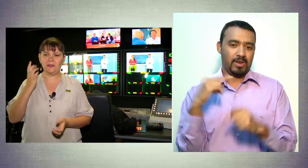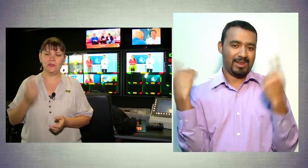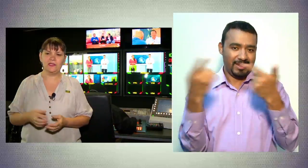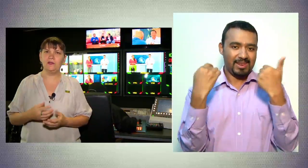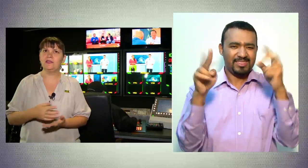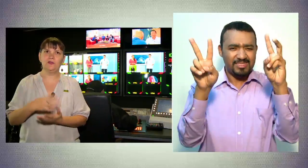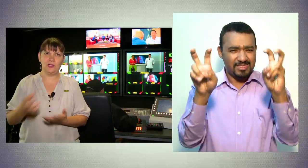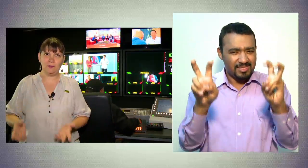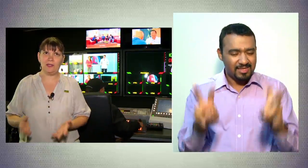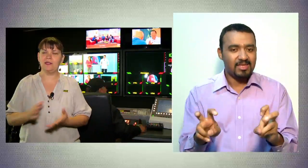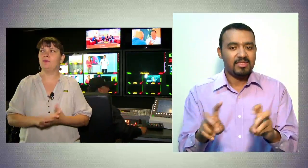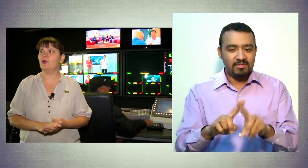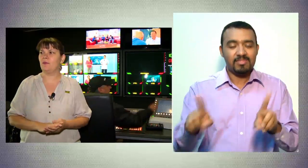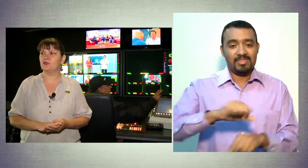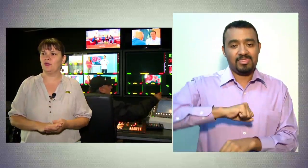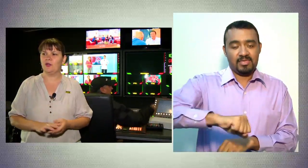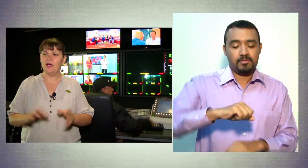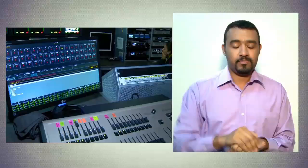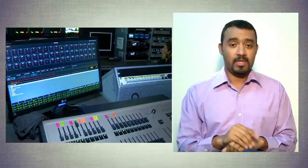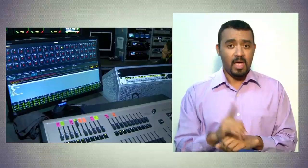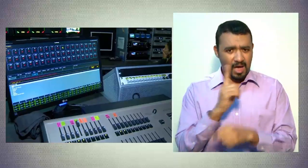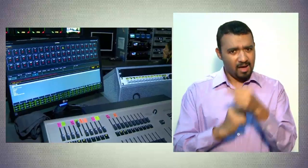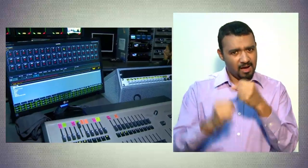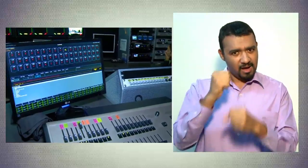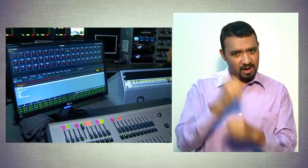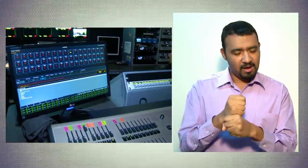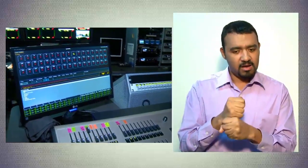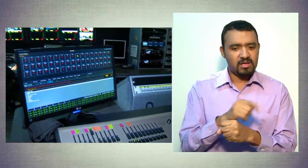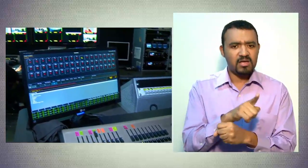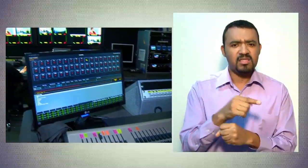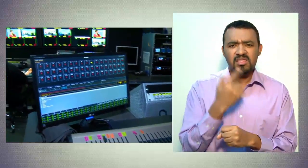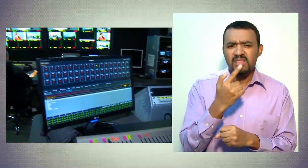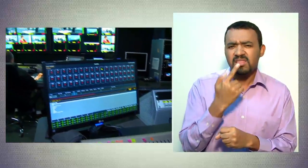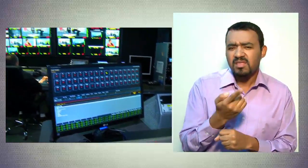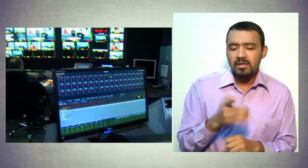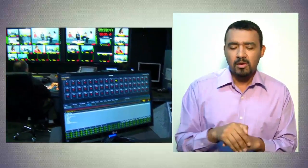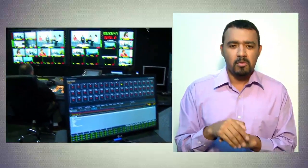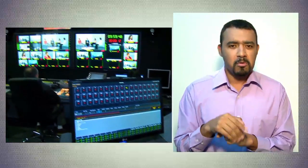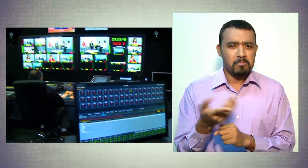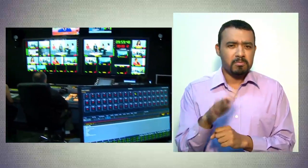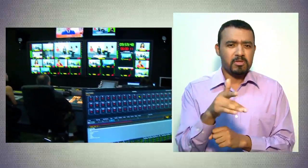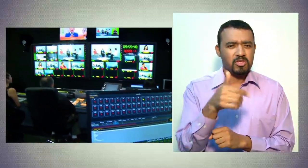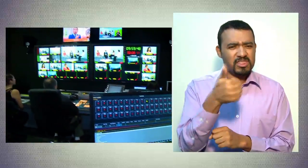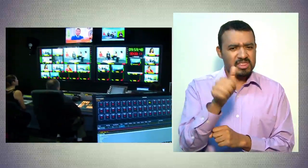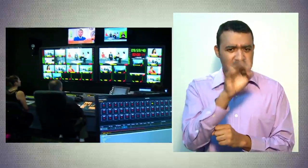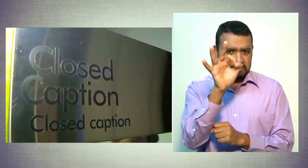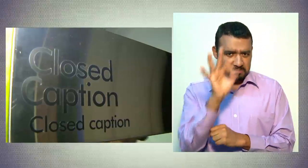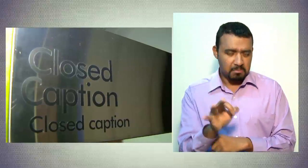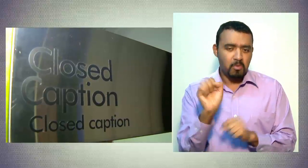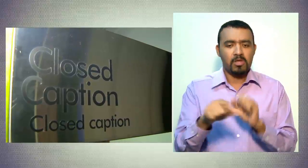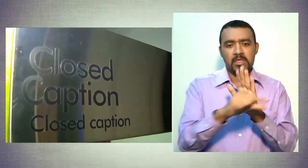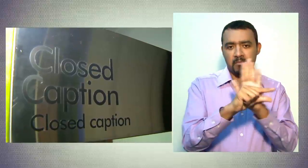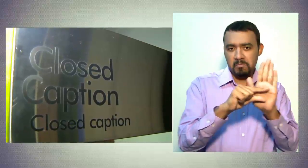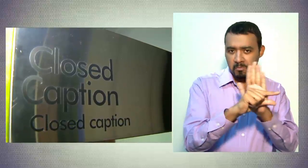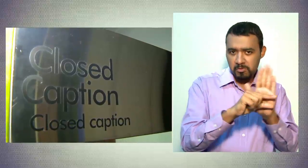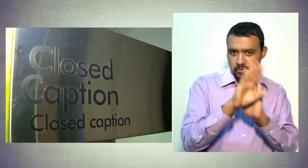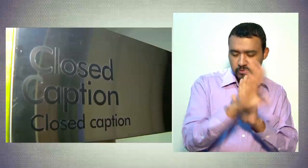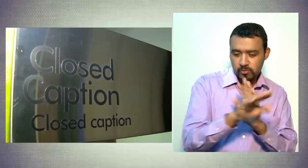auditivas dentro de la parrilla de programación. Digamos que hasta el año pasado la norma decía que debíamos tener un porcentaje que era del 10% con closed